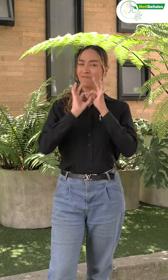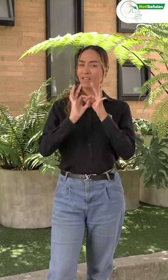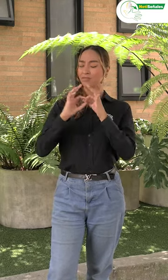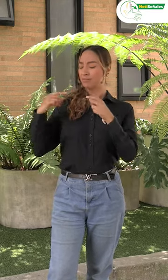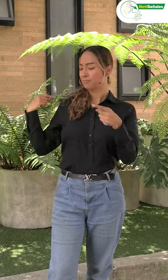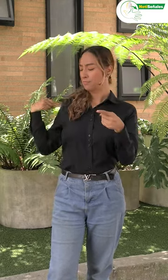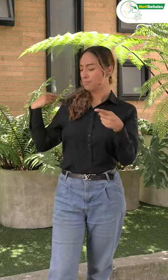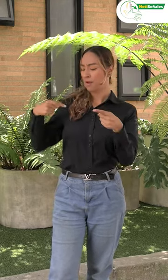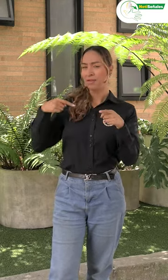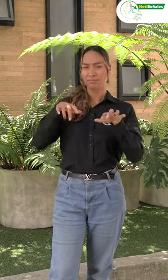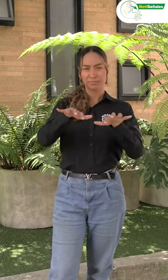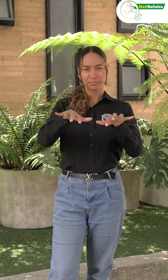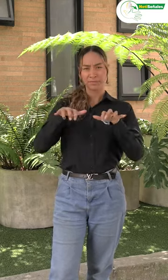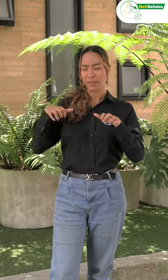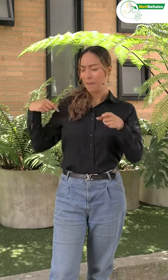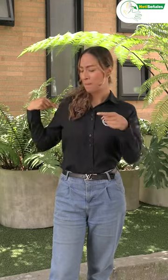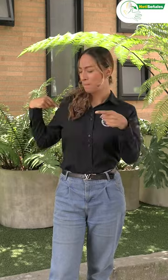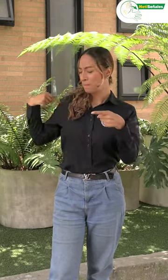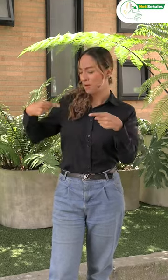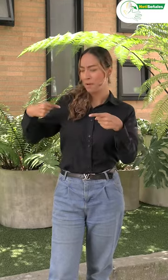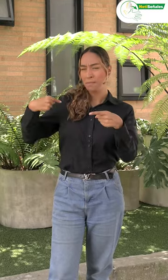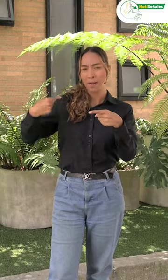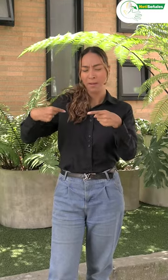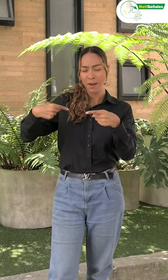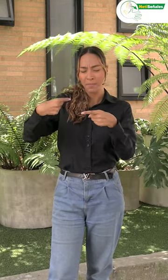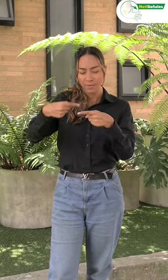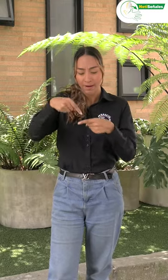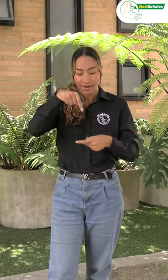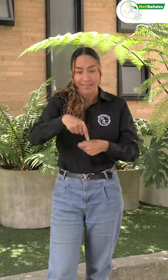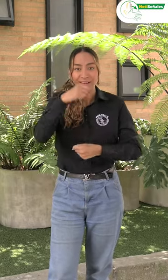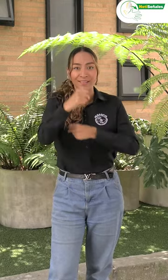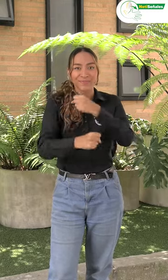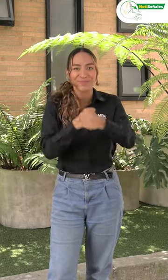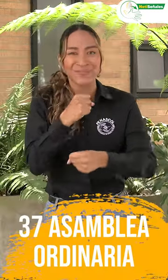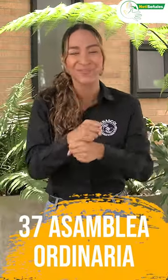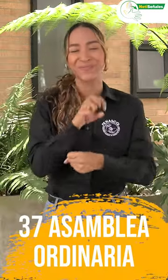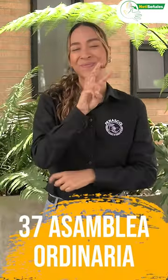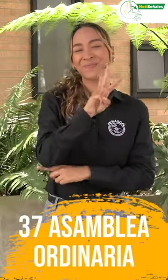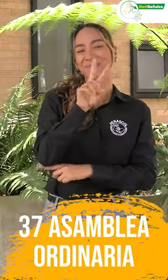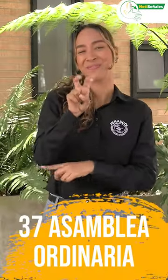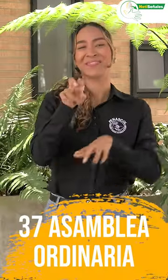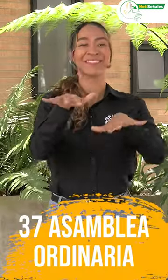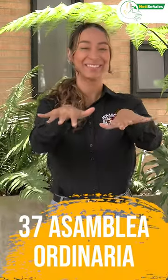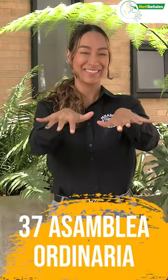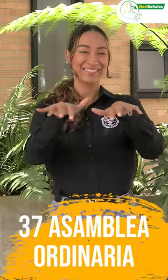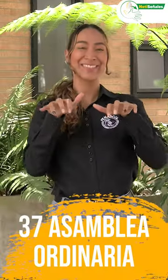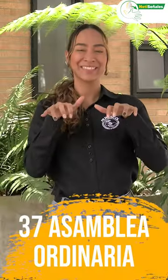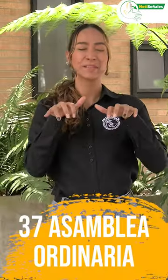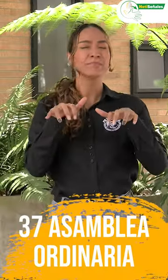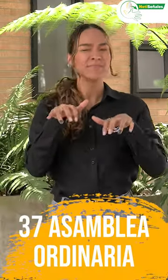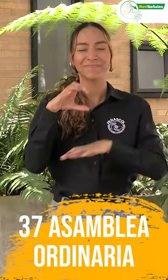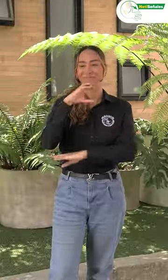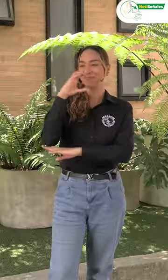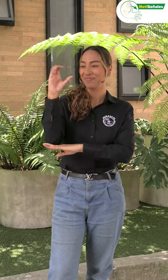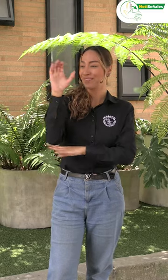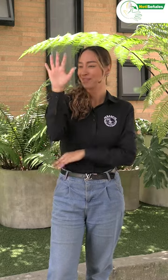Penascol año tras año realiza su asamblea ordinaria y para este año fue la número 37 donde